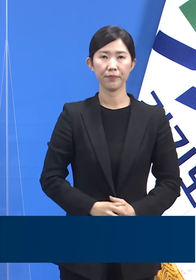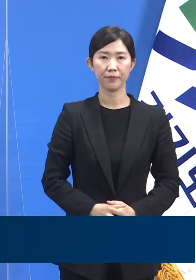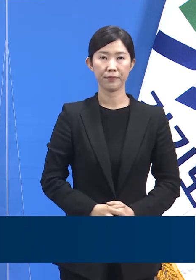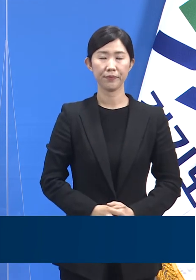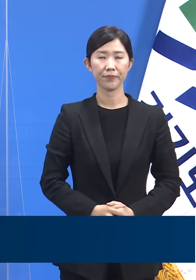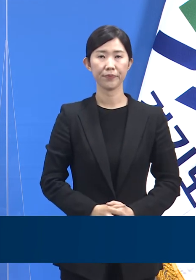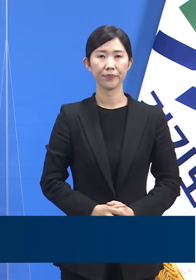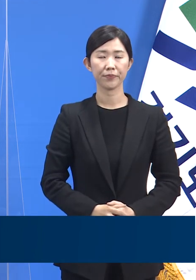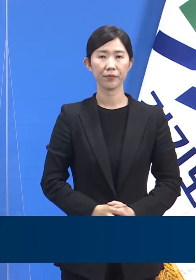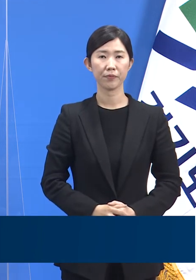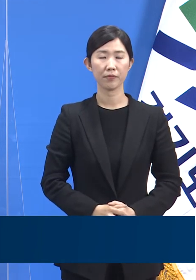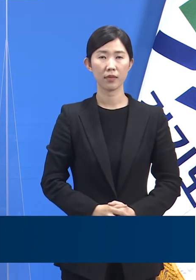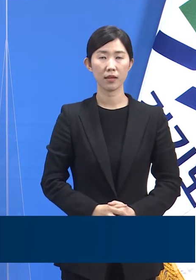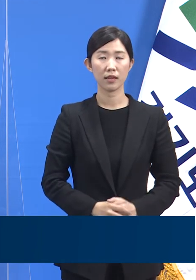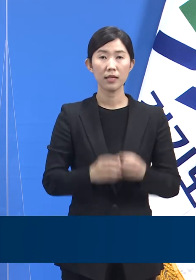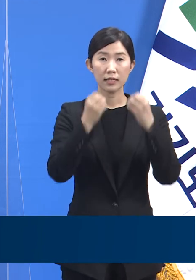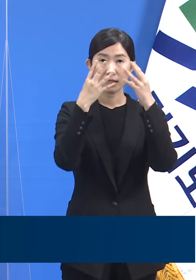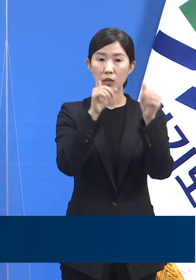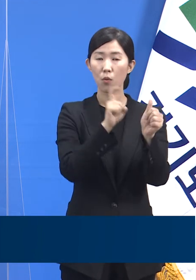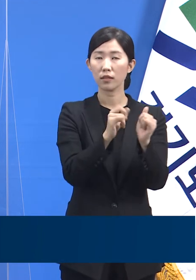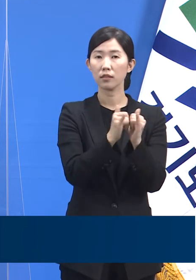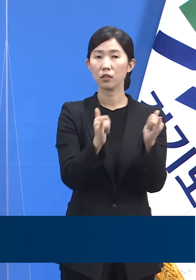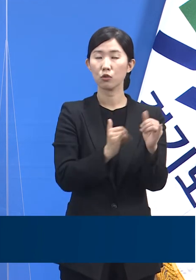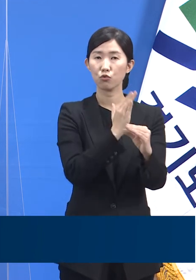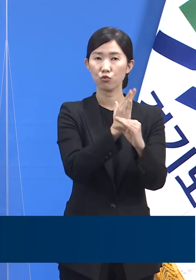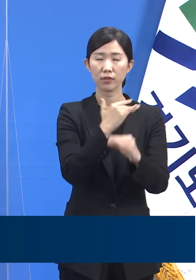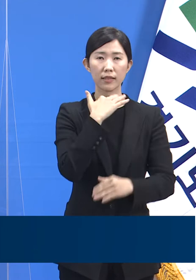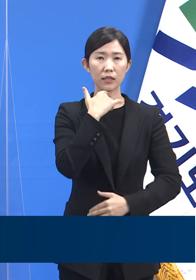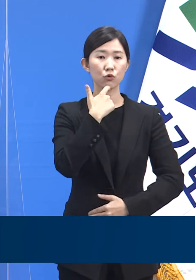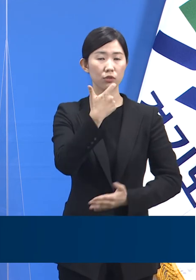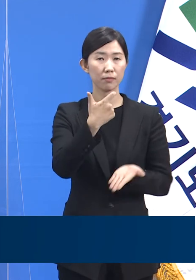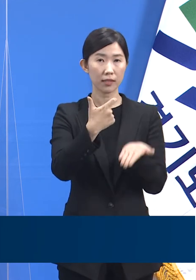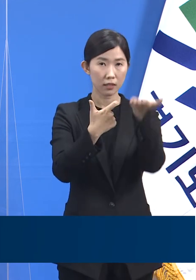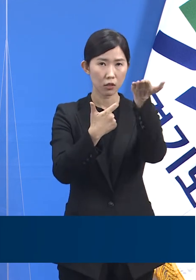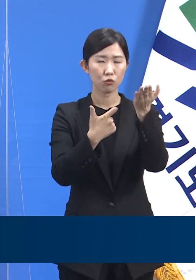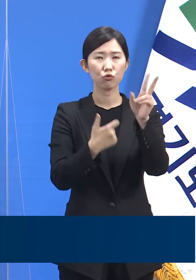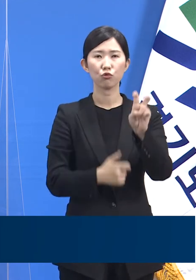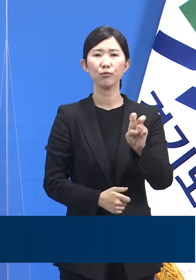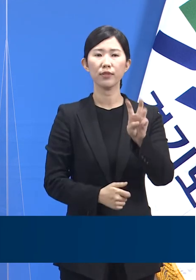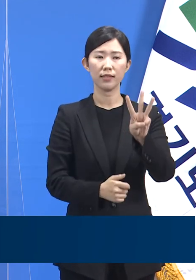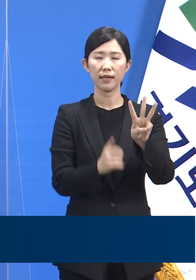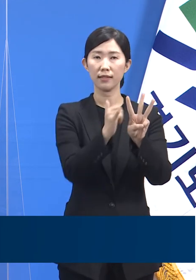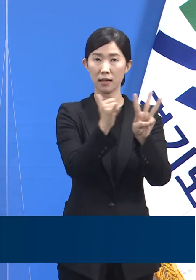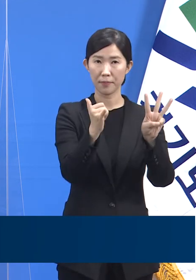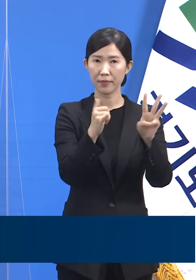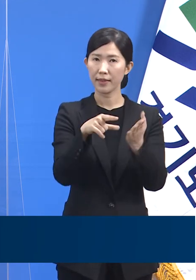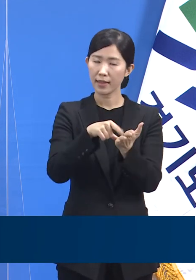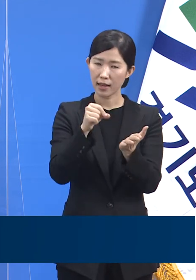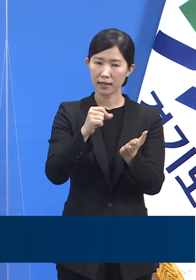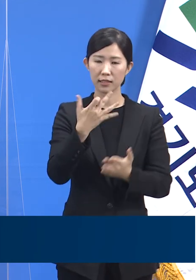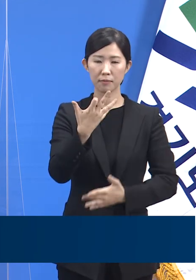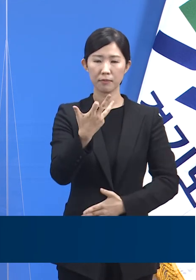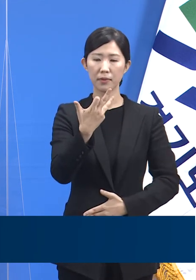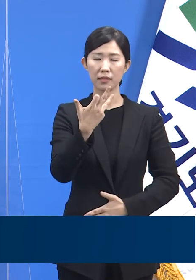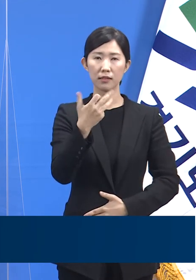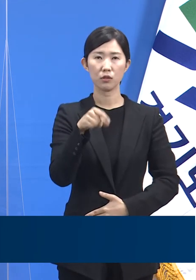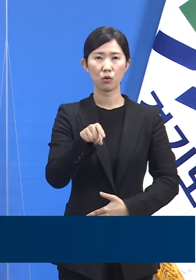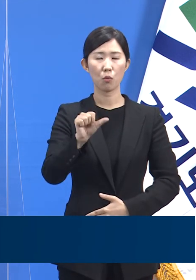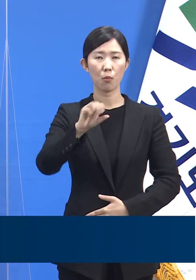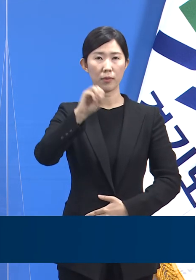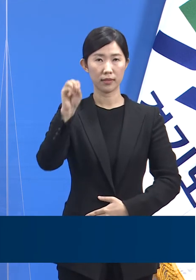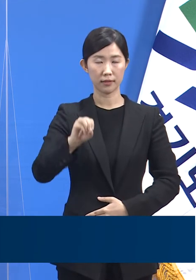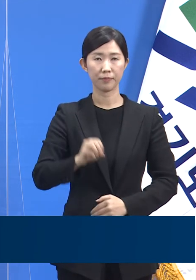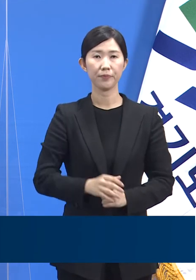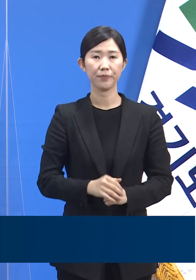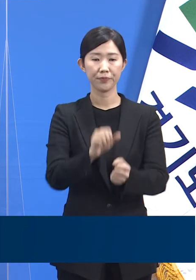신규 확진자 중 60세 이상 고령자는 23명으로 18.5%를 차지합니다. 감염